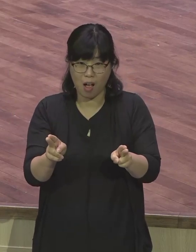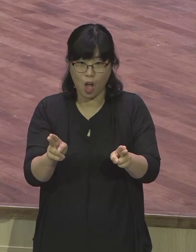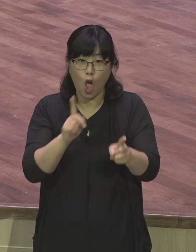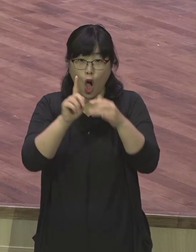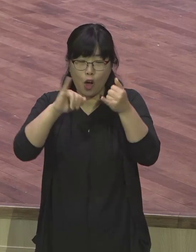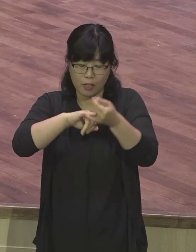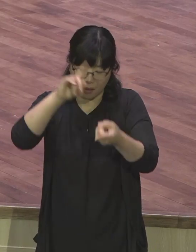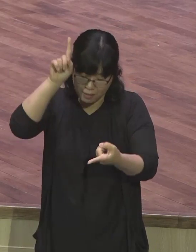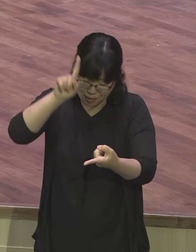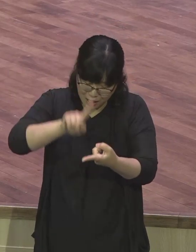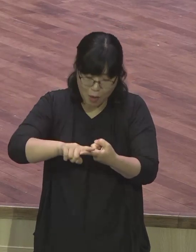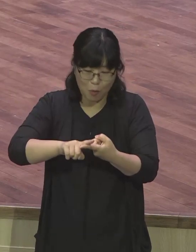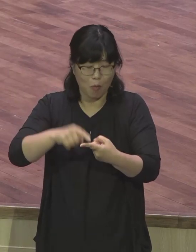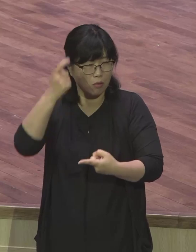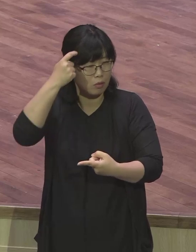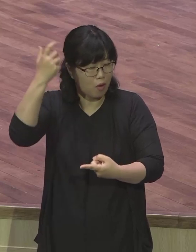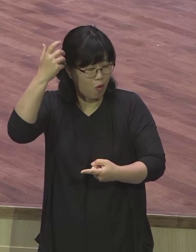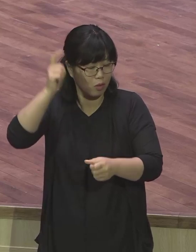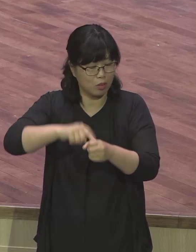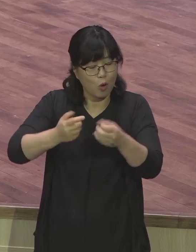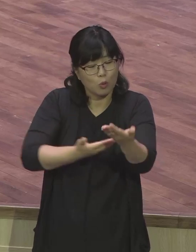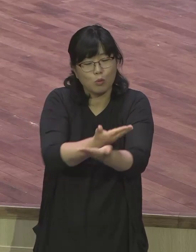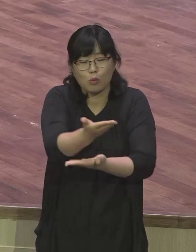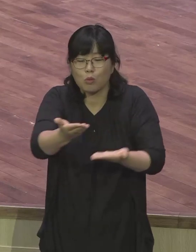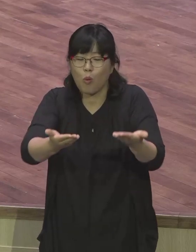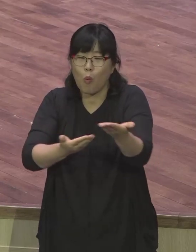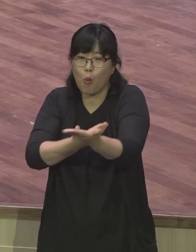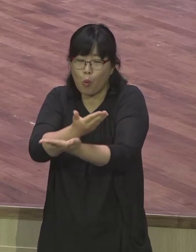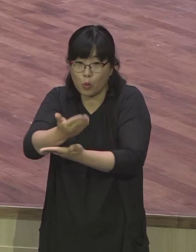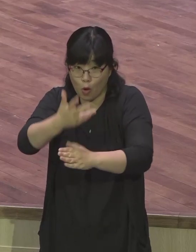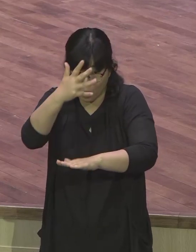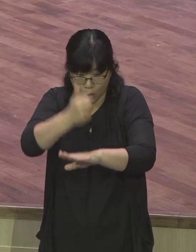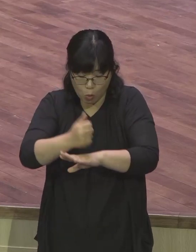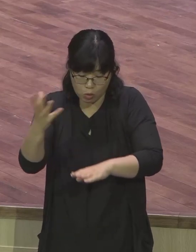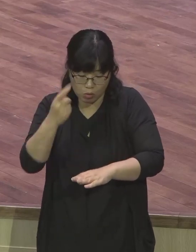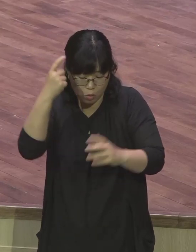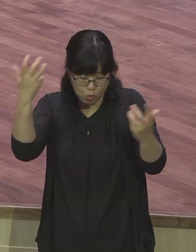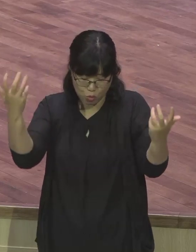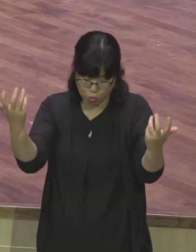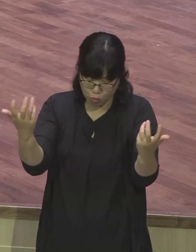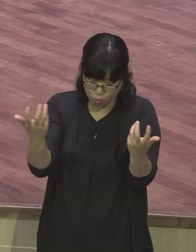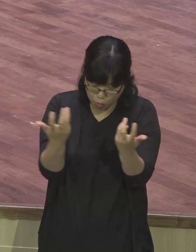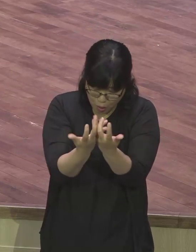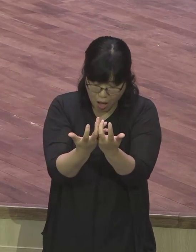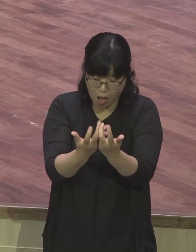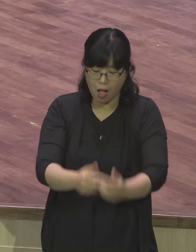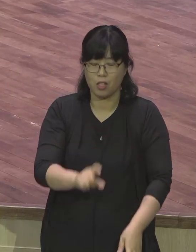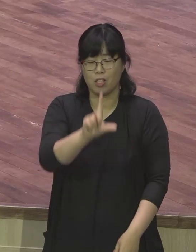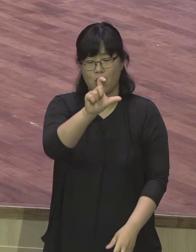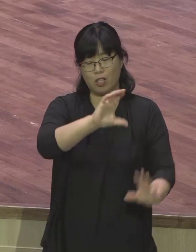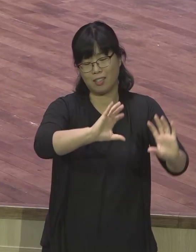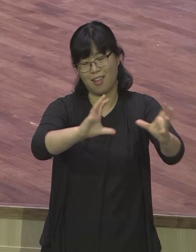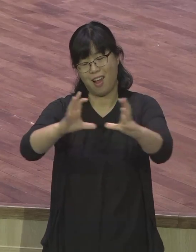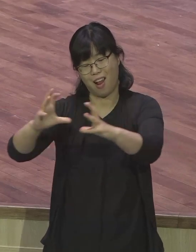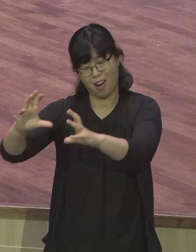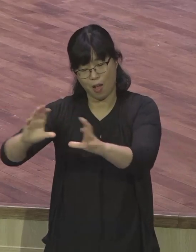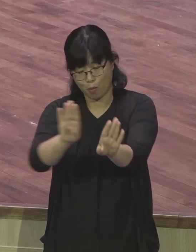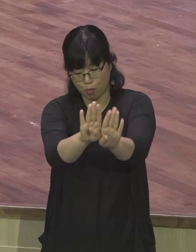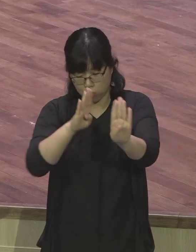성노님들과 랩노트들이 성령의 충만을 받고 15개 나라의 문이 열려지는 예배가 예배의 시간이 되도록